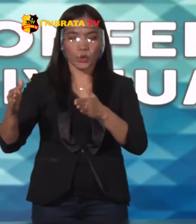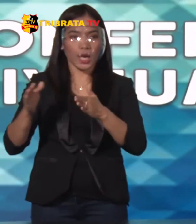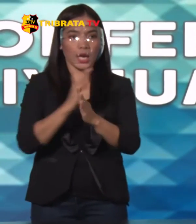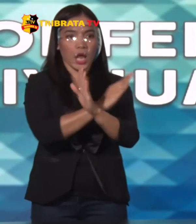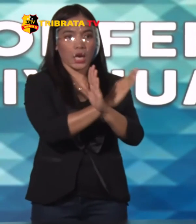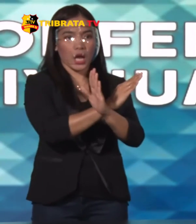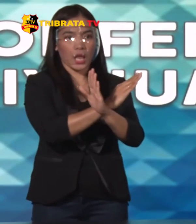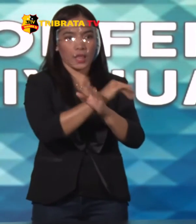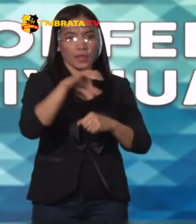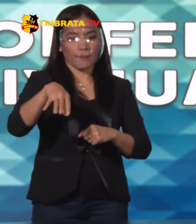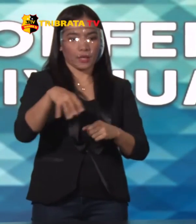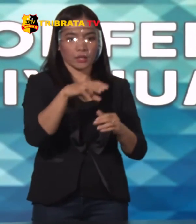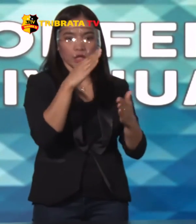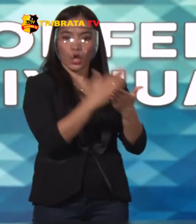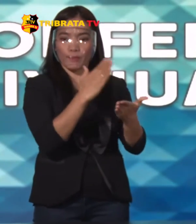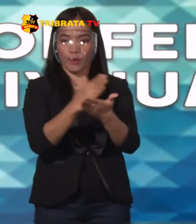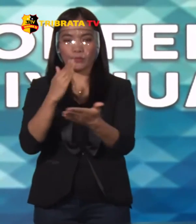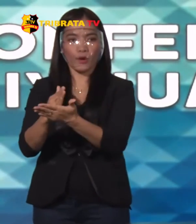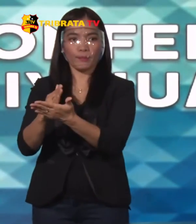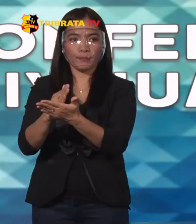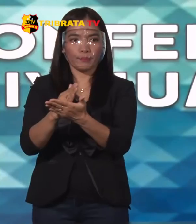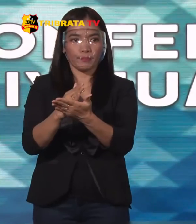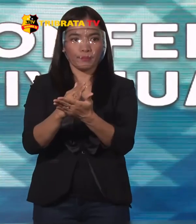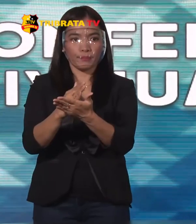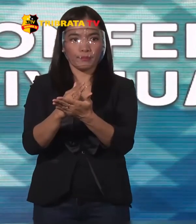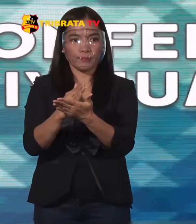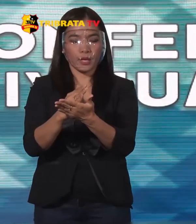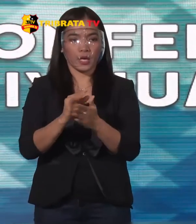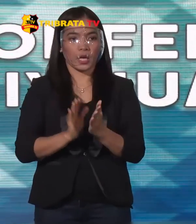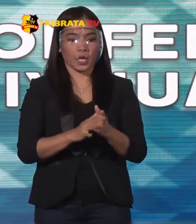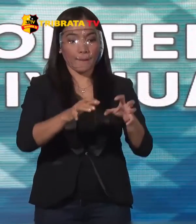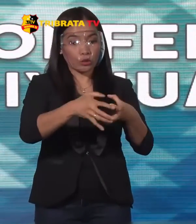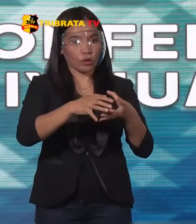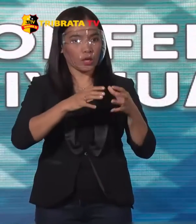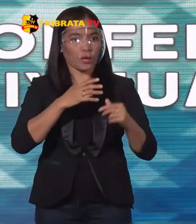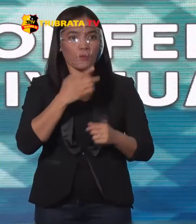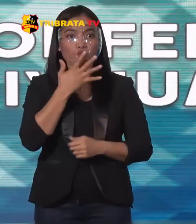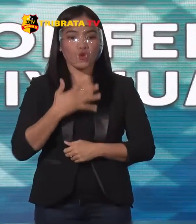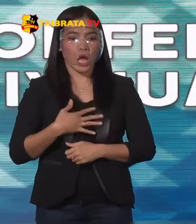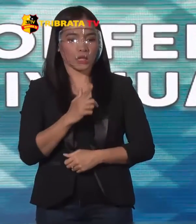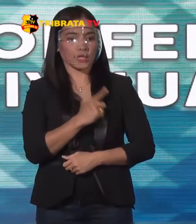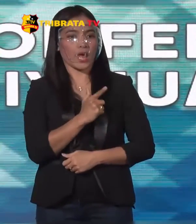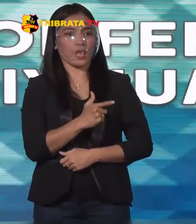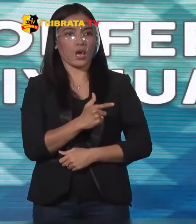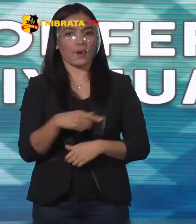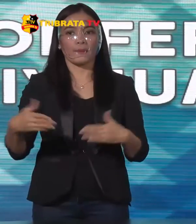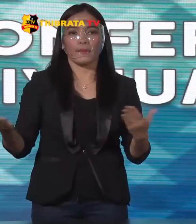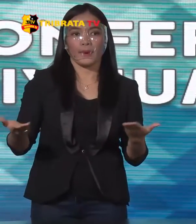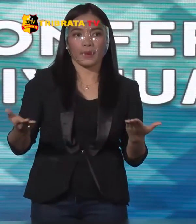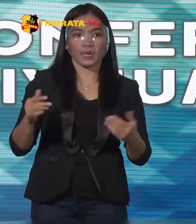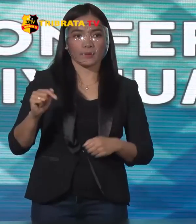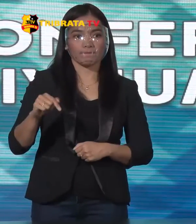beberapa titik penyekatan Itu kan ada Ditempatkan ya Pasukan bersenjata ya Pak Nah itu sejauh ini Kalau misalnya Dari